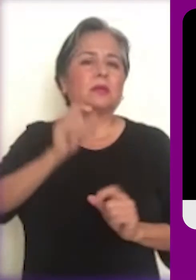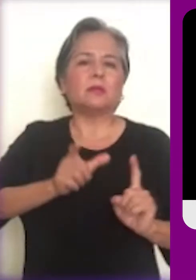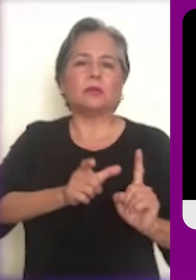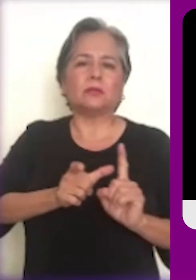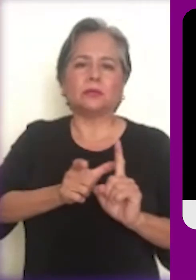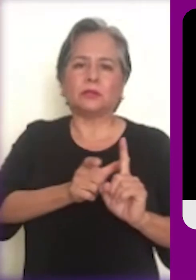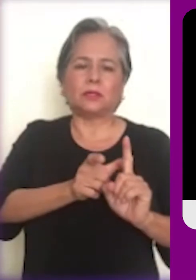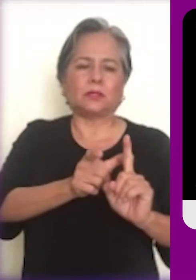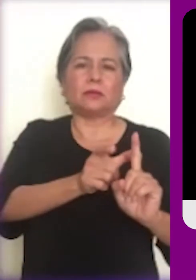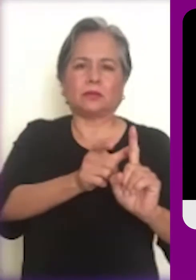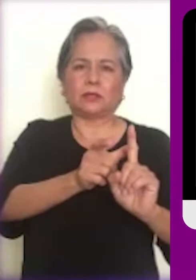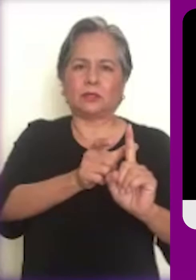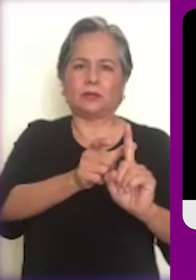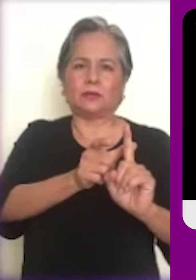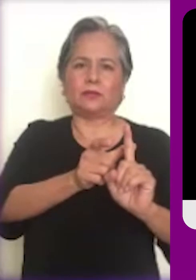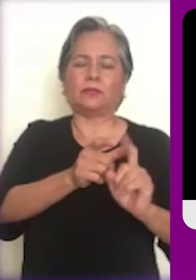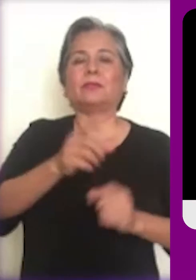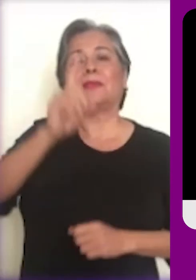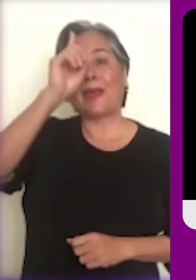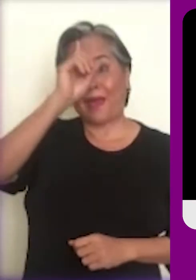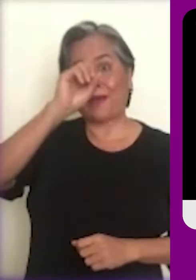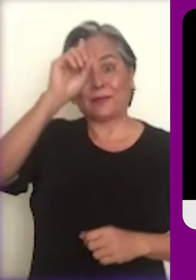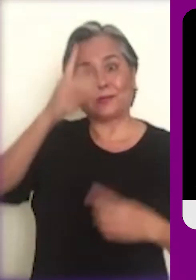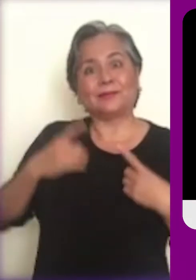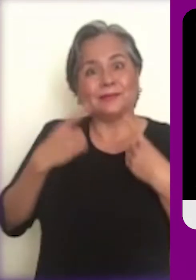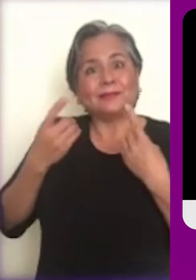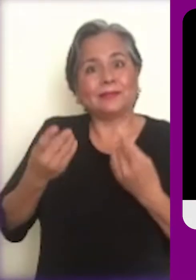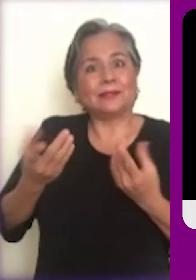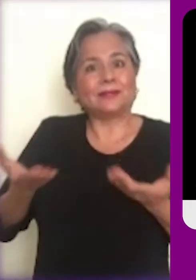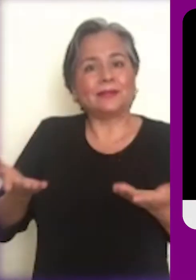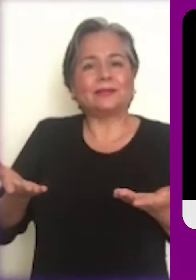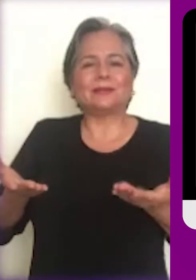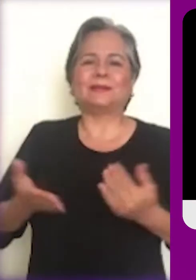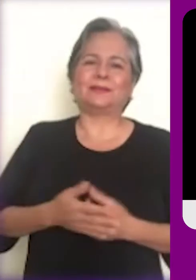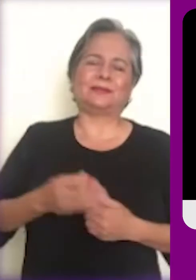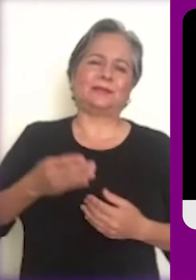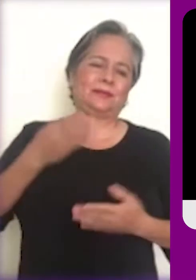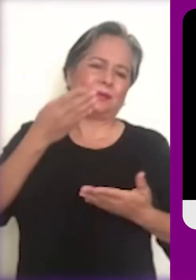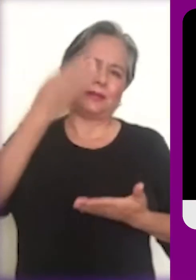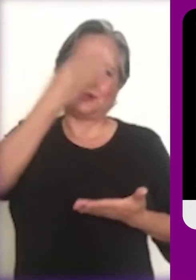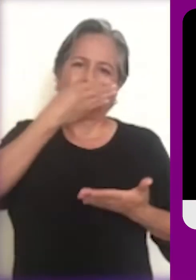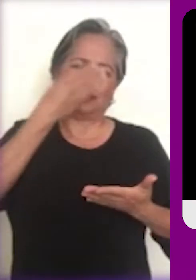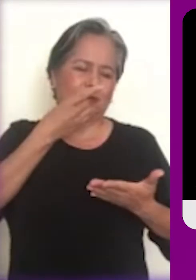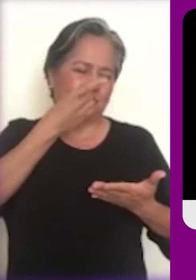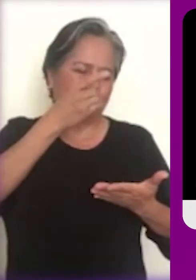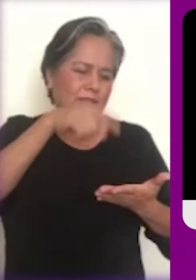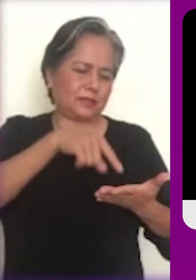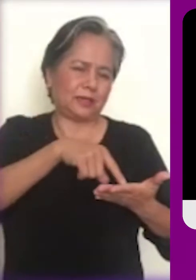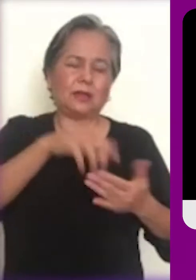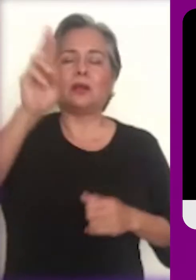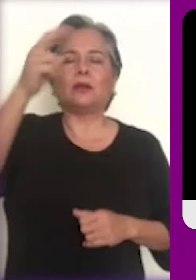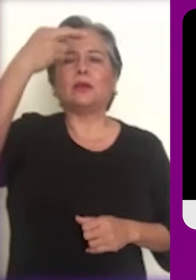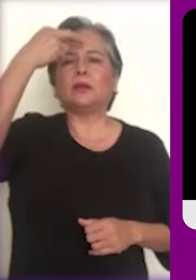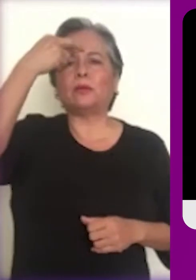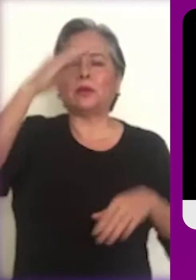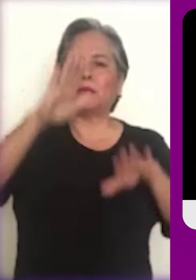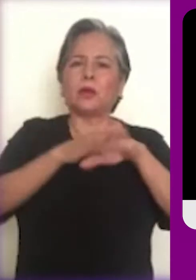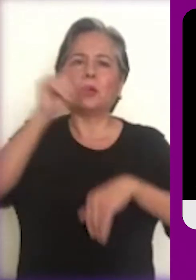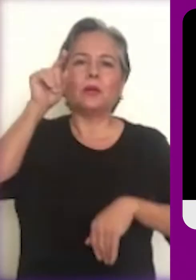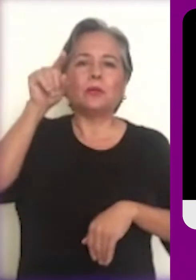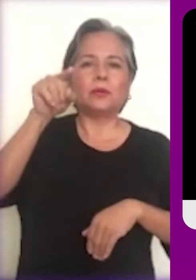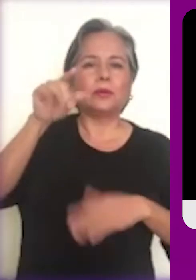nos dirige sus palabras y descubrimos la forma en que Él está dando vida. Sus primeras palabras son para